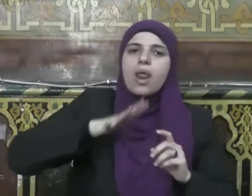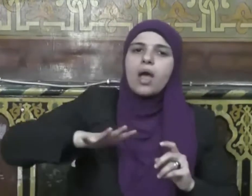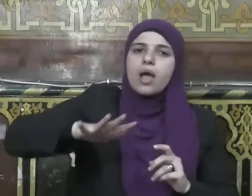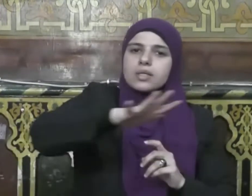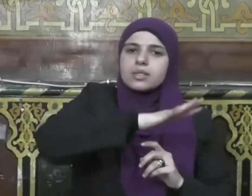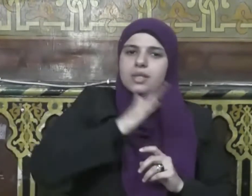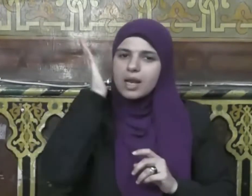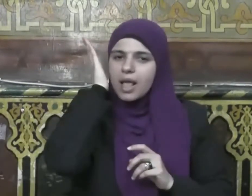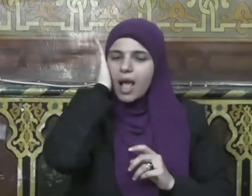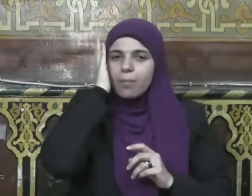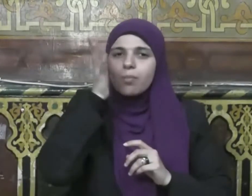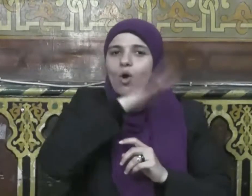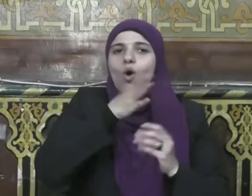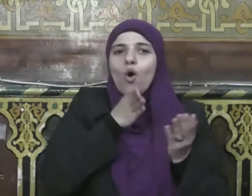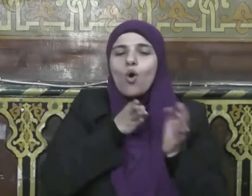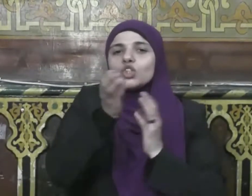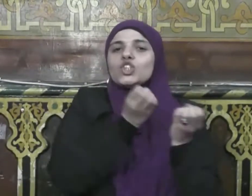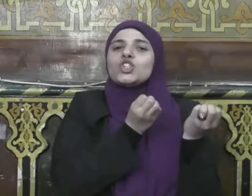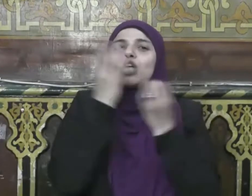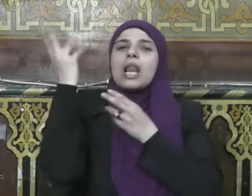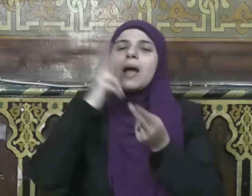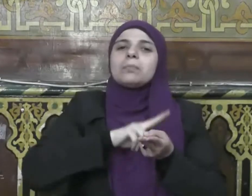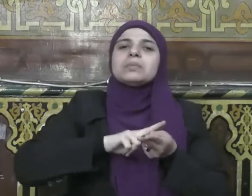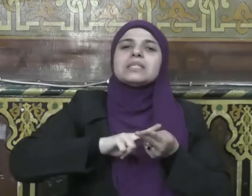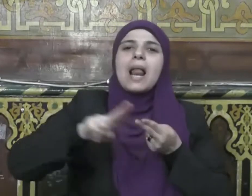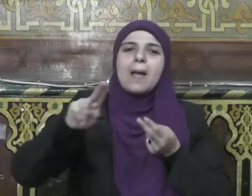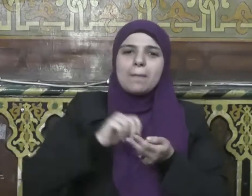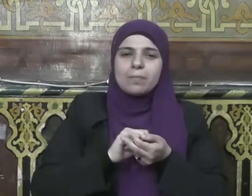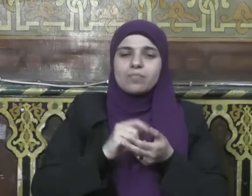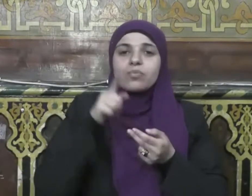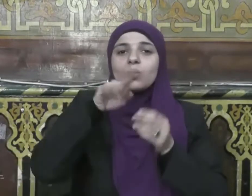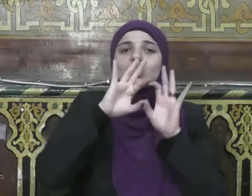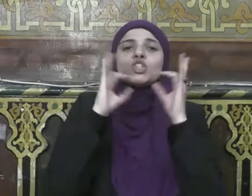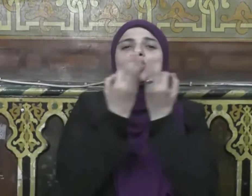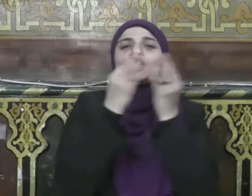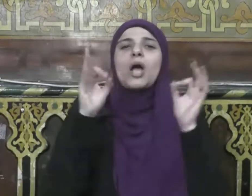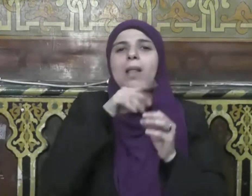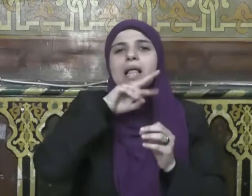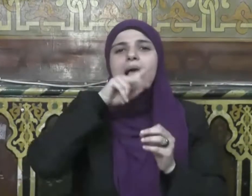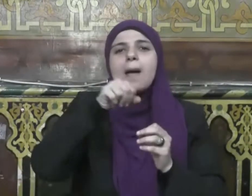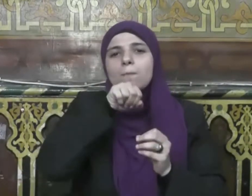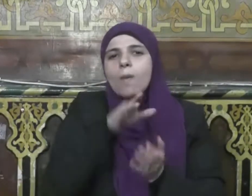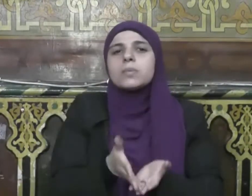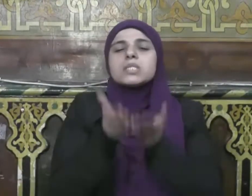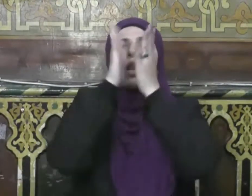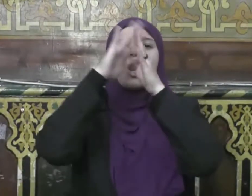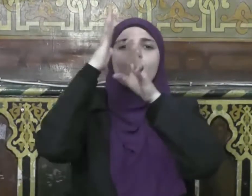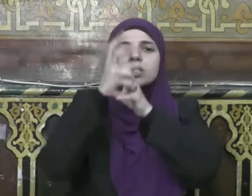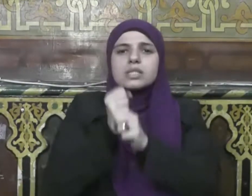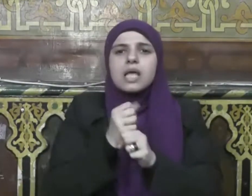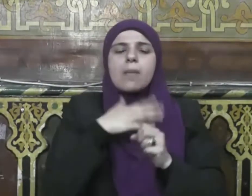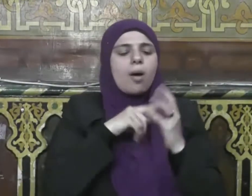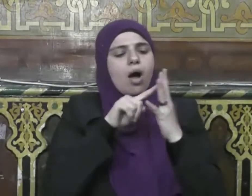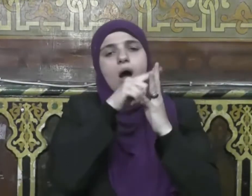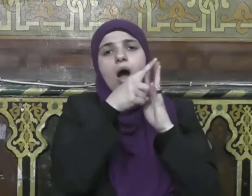صلى الله عليه وسلم على أربع خصال ثلاث منها تتصل